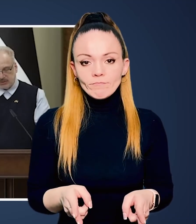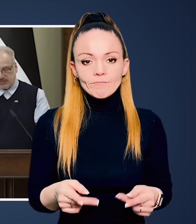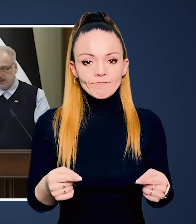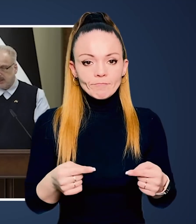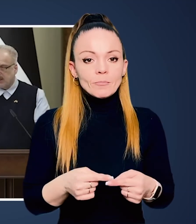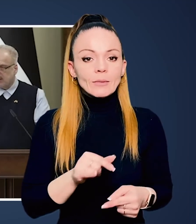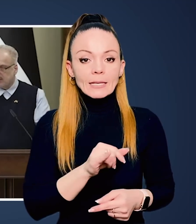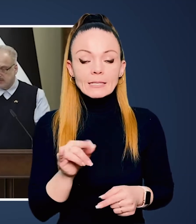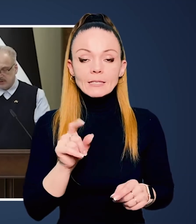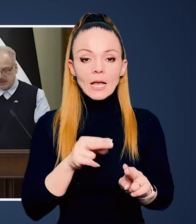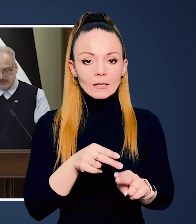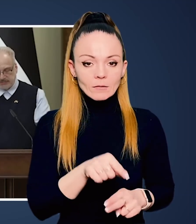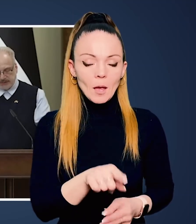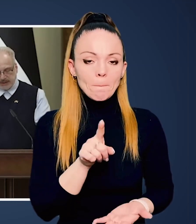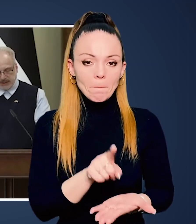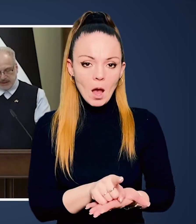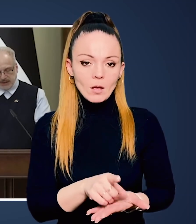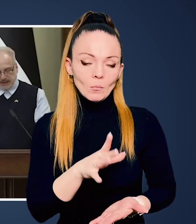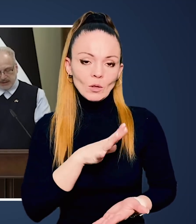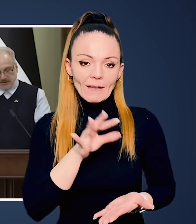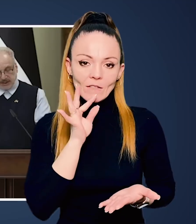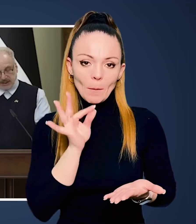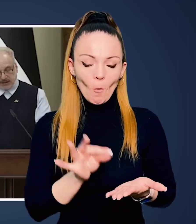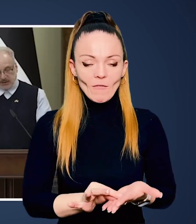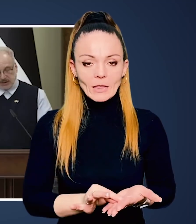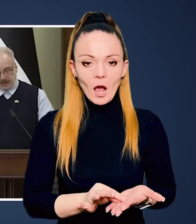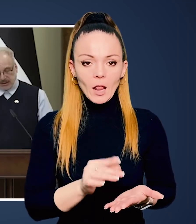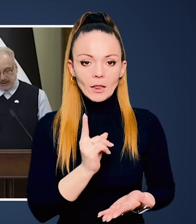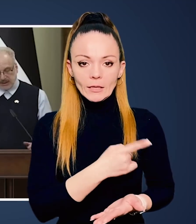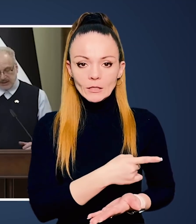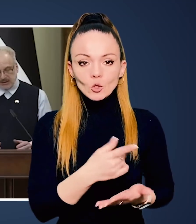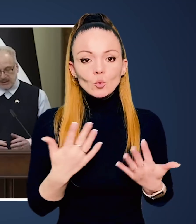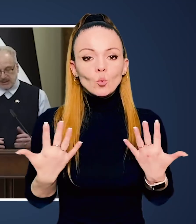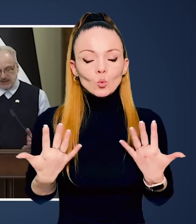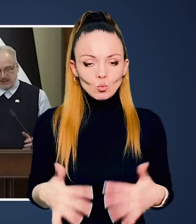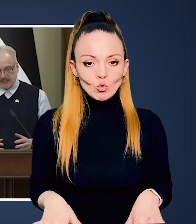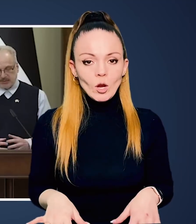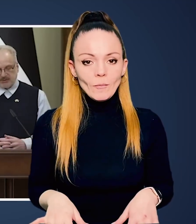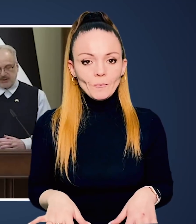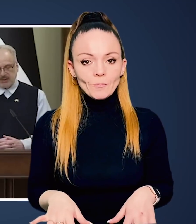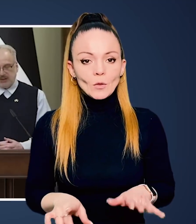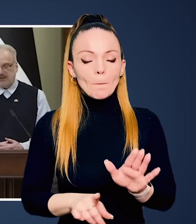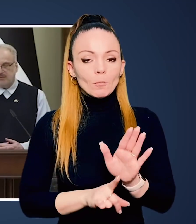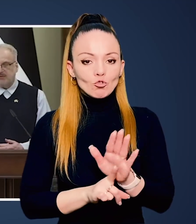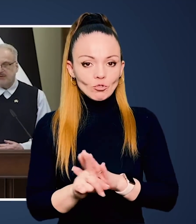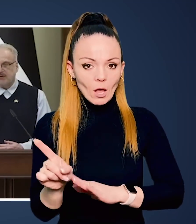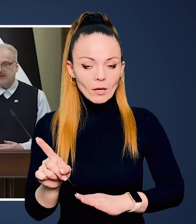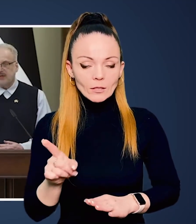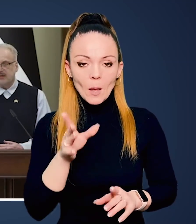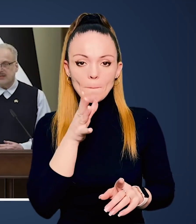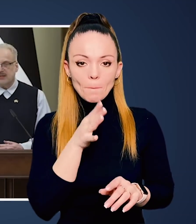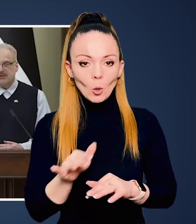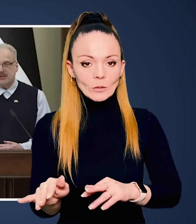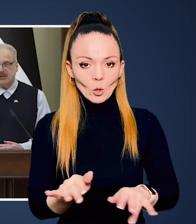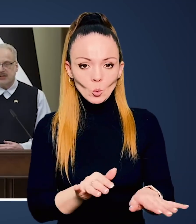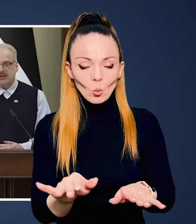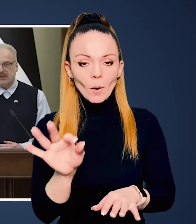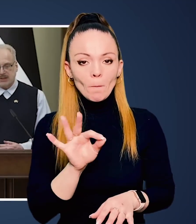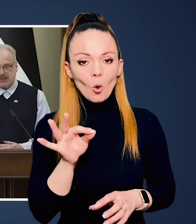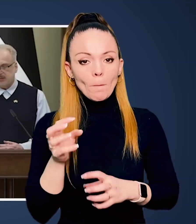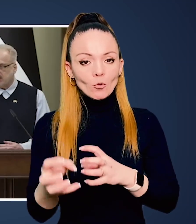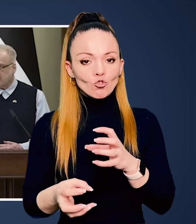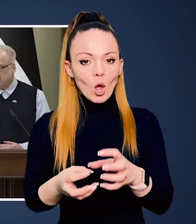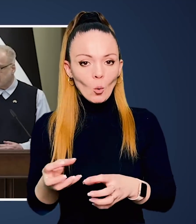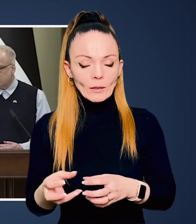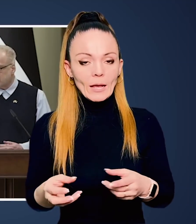злочини і за це має настати відповідальність. Уже починається